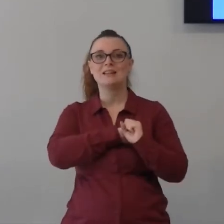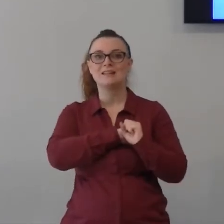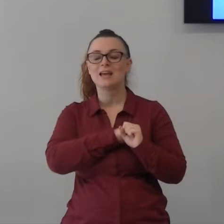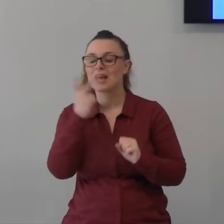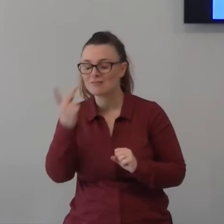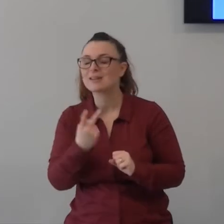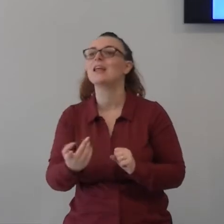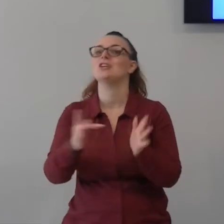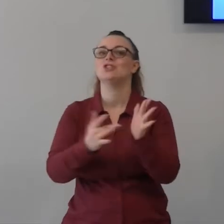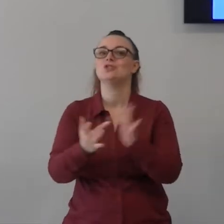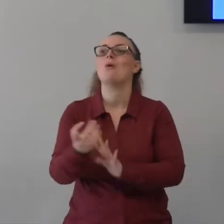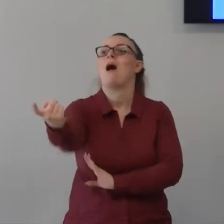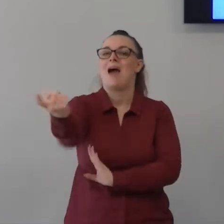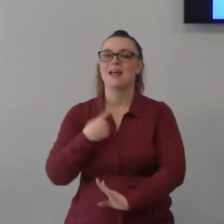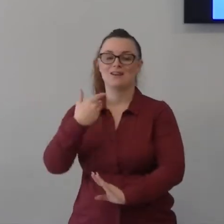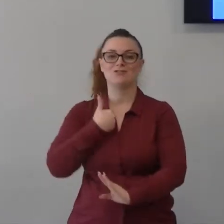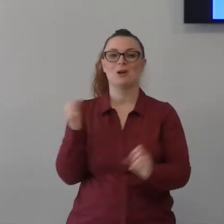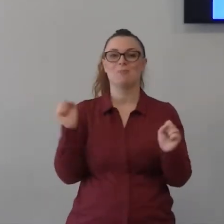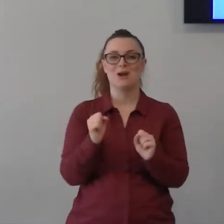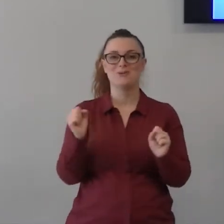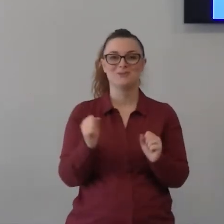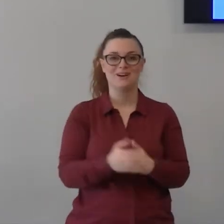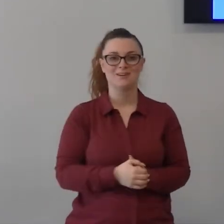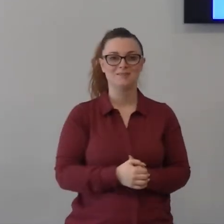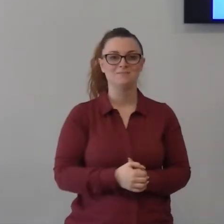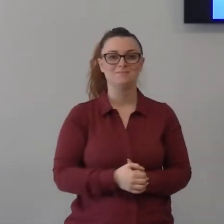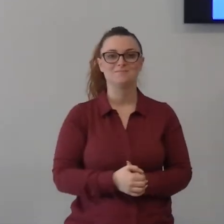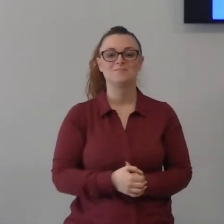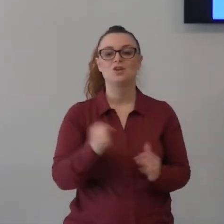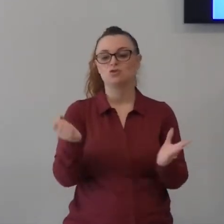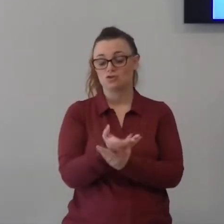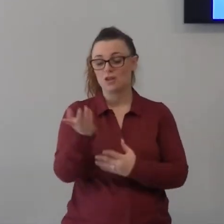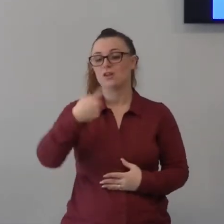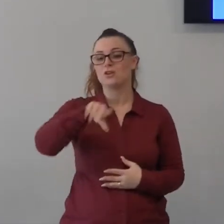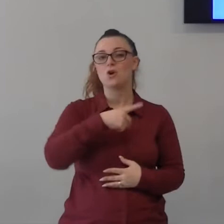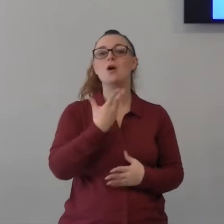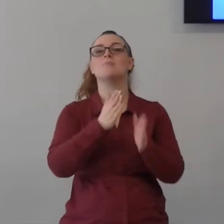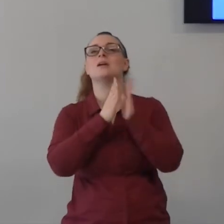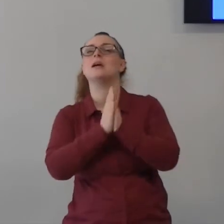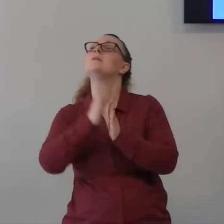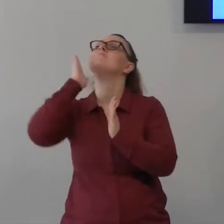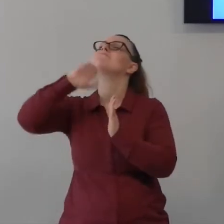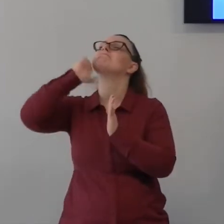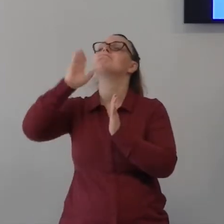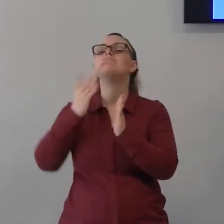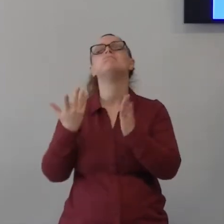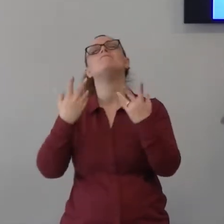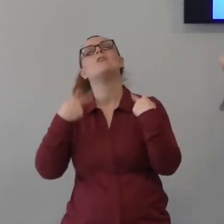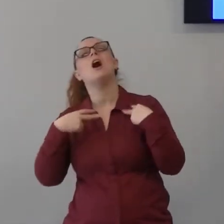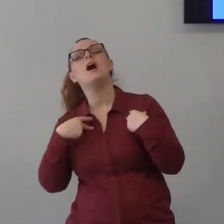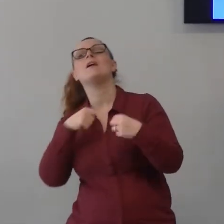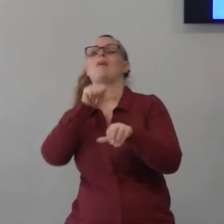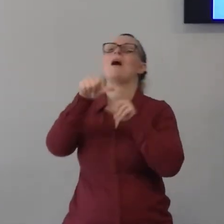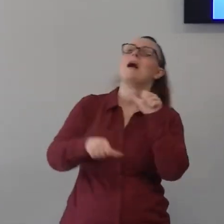perché sapete noi invochiamo Gesù nella nostra vita oh Gesù vieni nella mia vita cambia la mia vita oh Gesù io ti prego